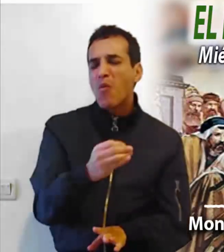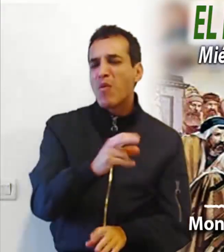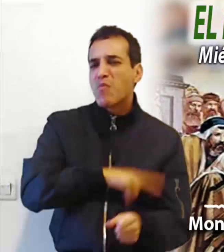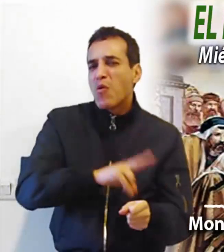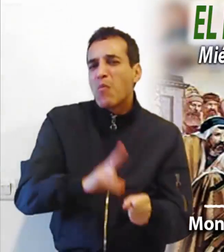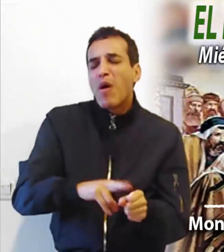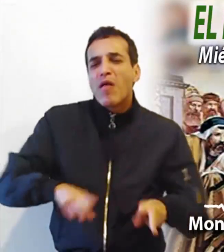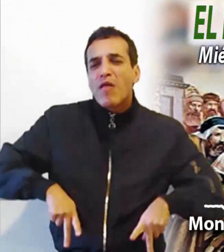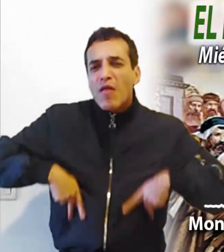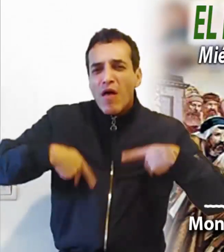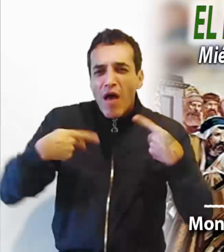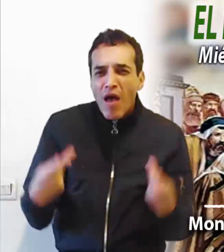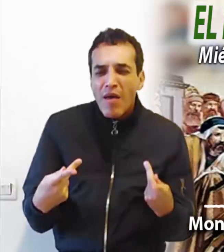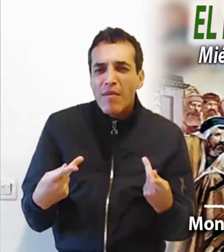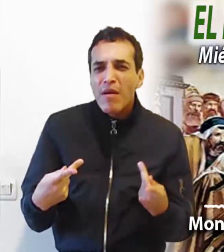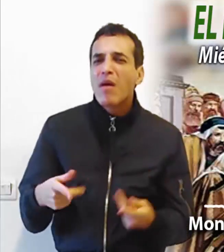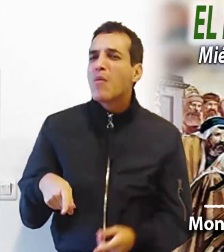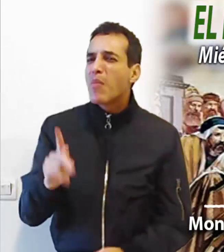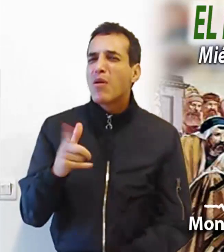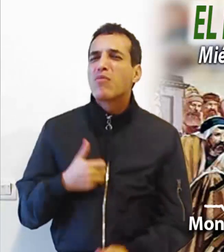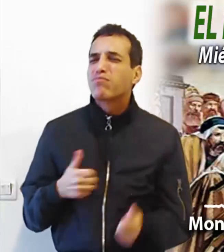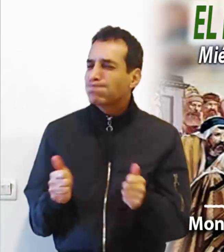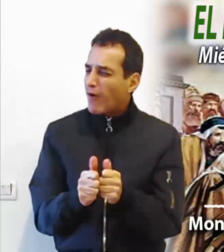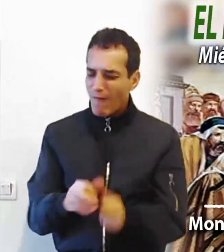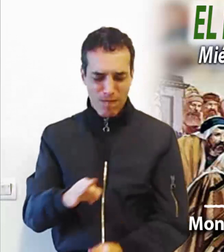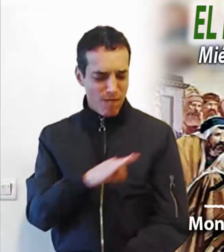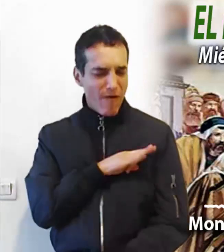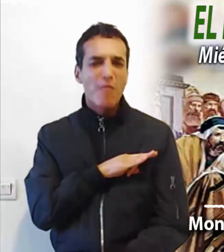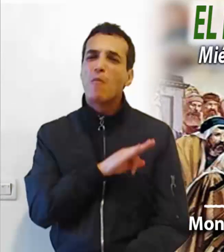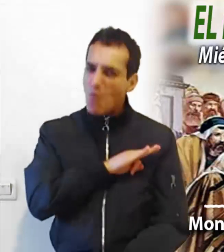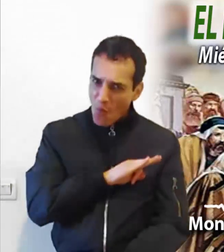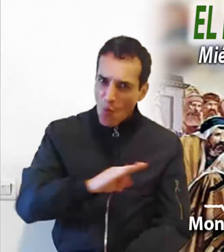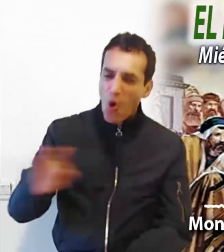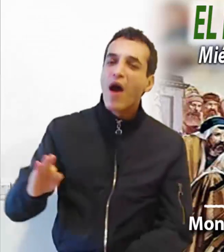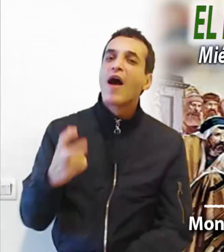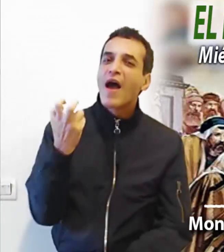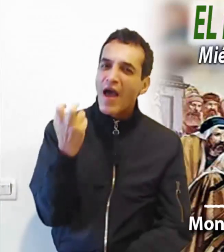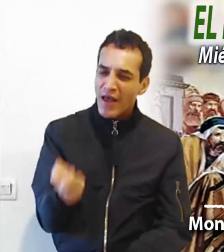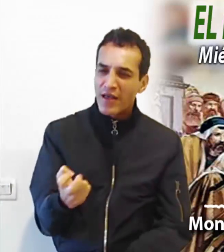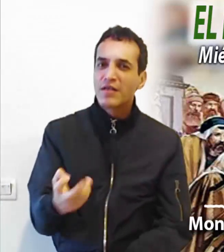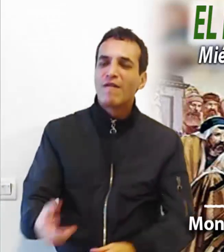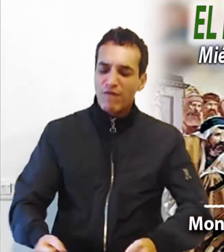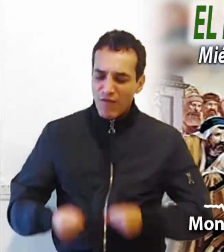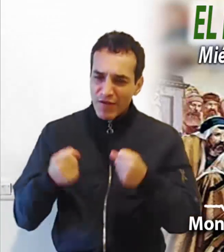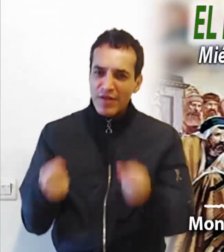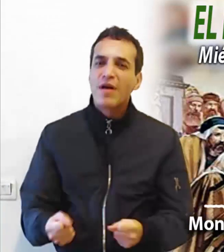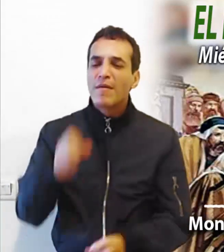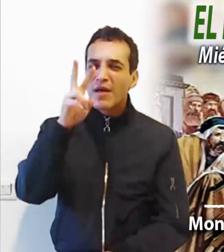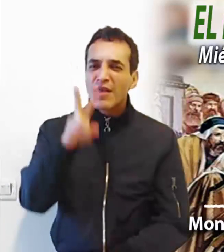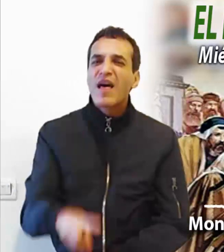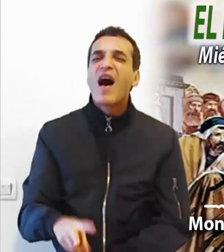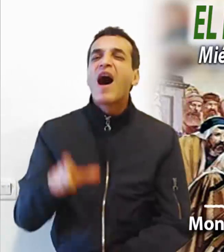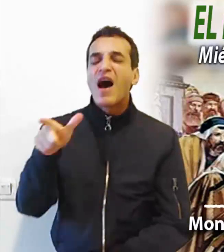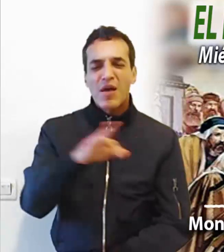Una piedrita y la fe puesta en el Señor, que es su fortaleza, que es la roca firme